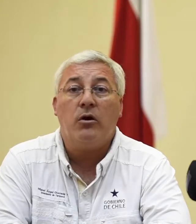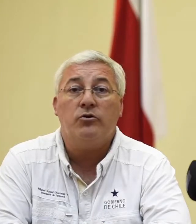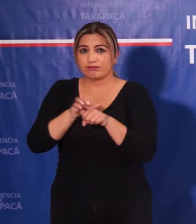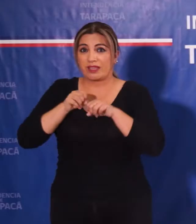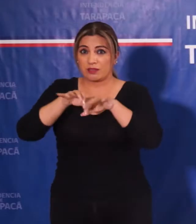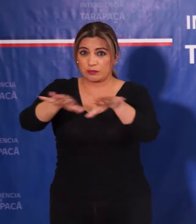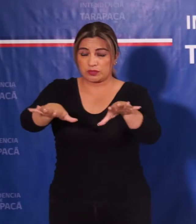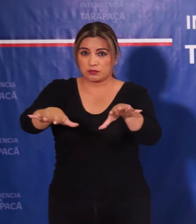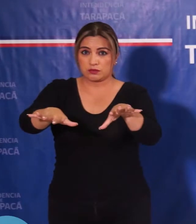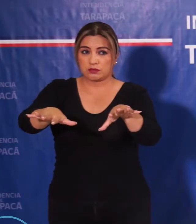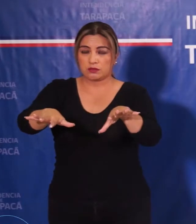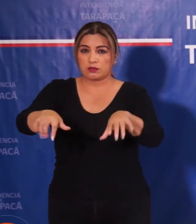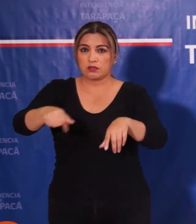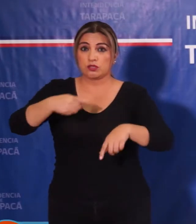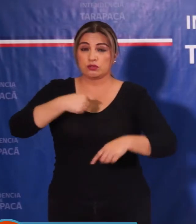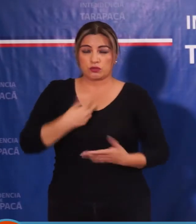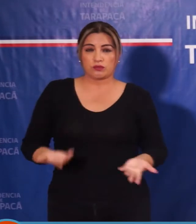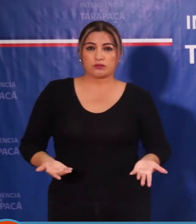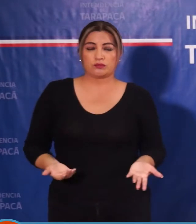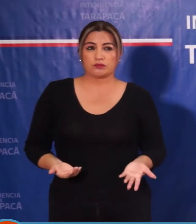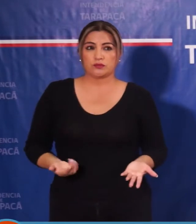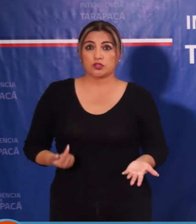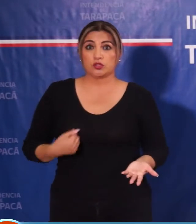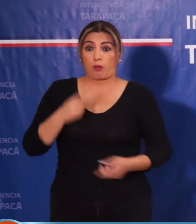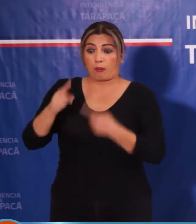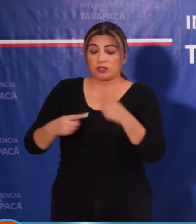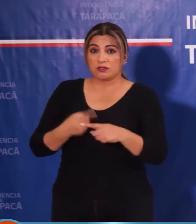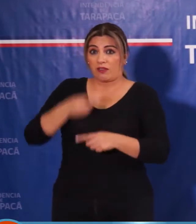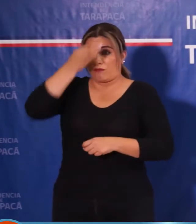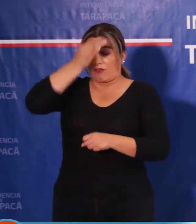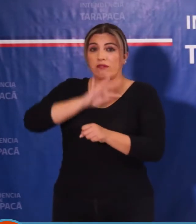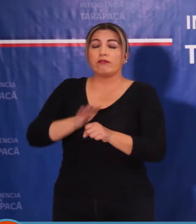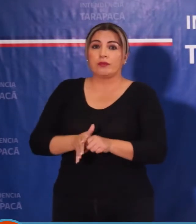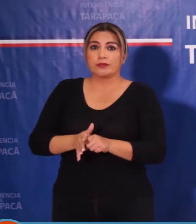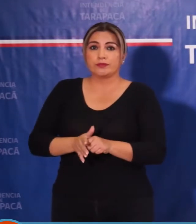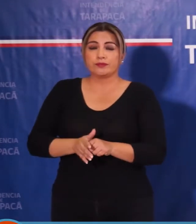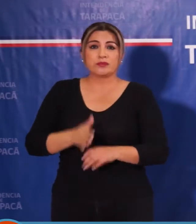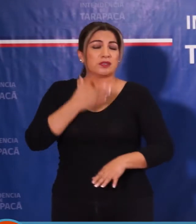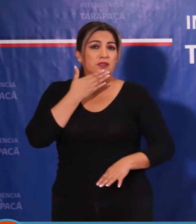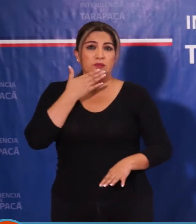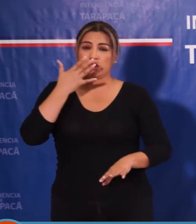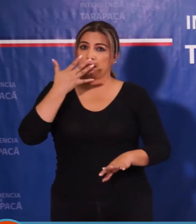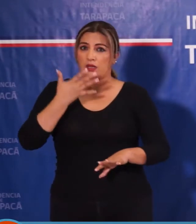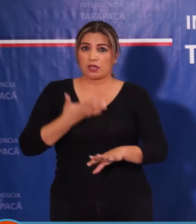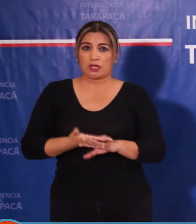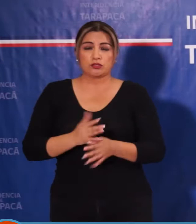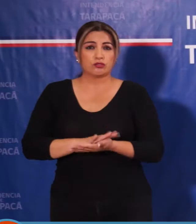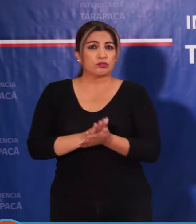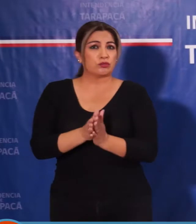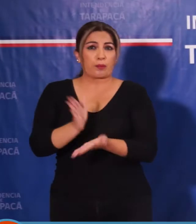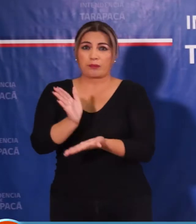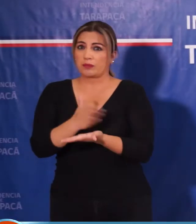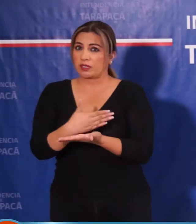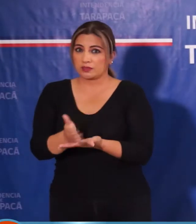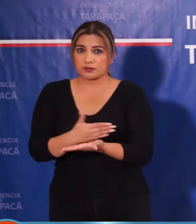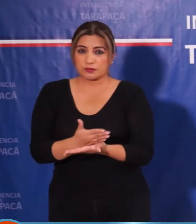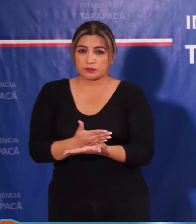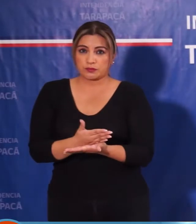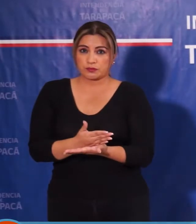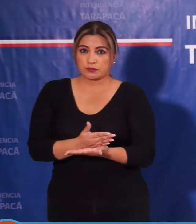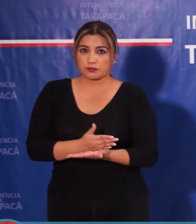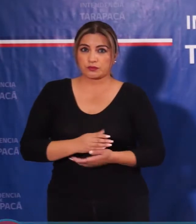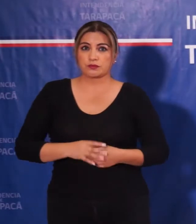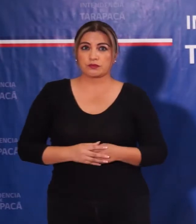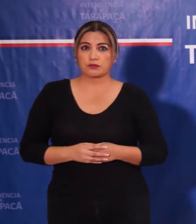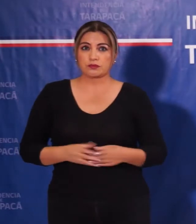Si del caso que fuera que saliera positivo, también tenemos todo lo planificado en el